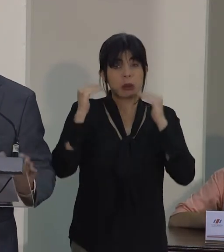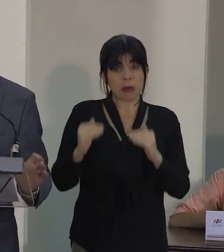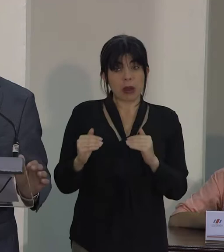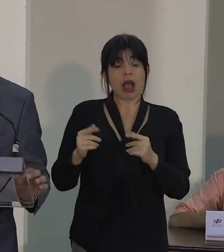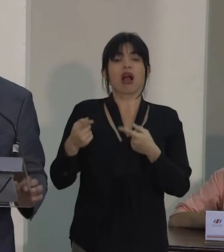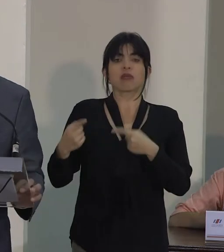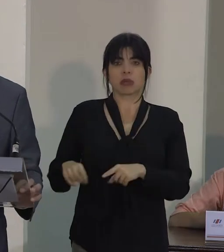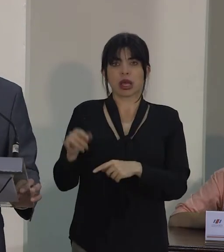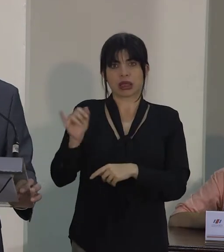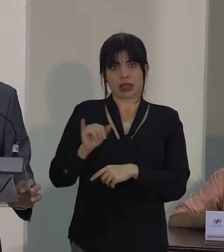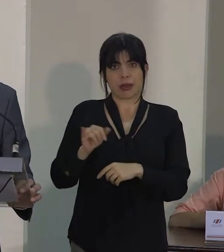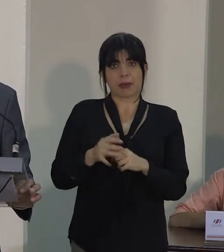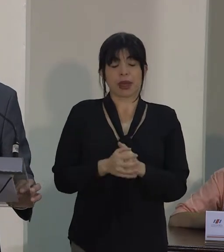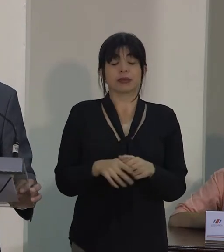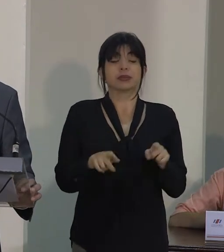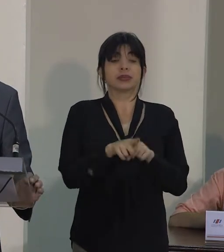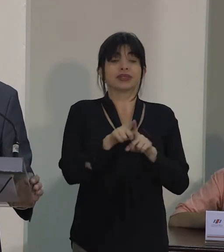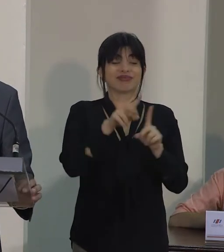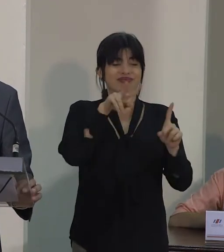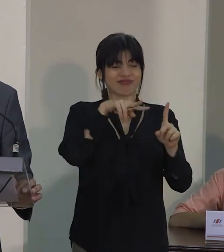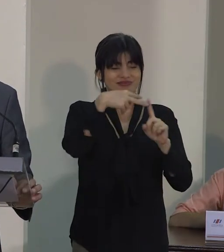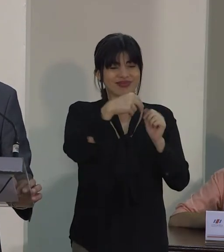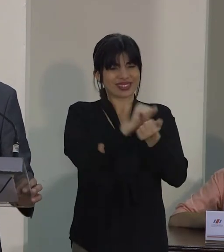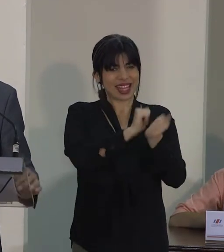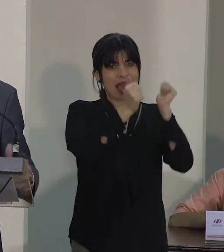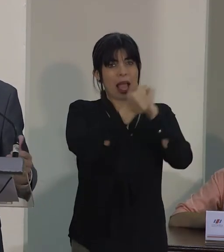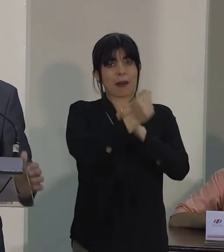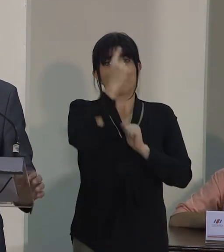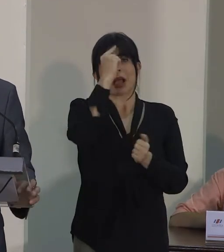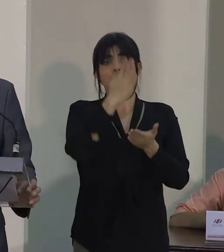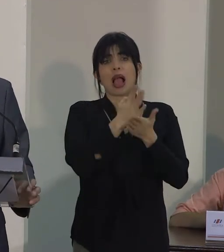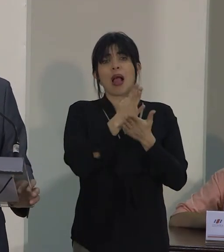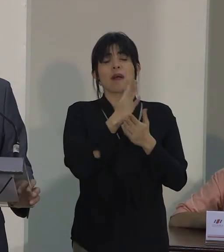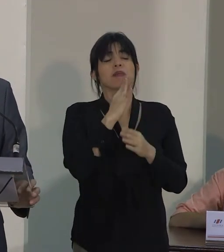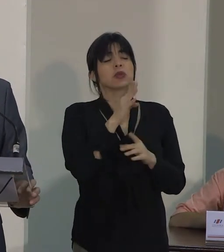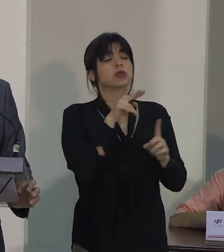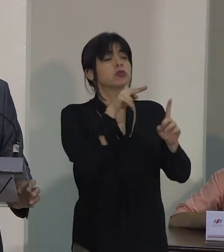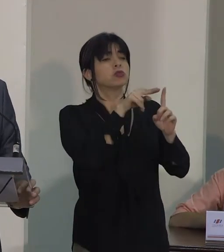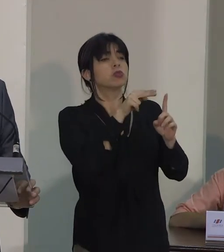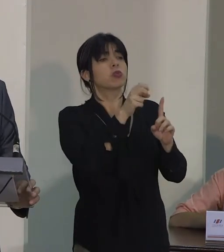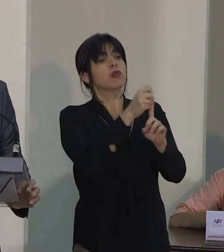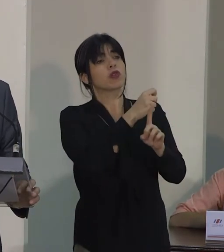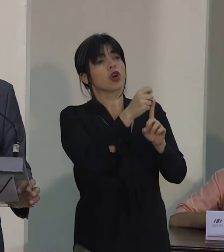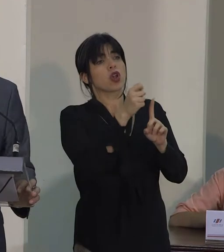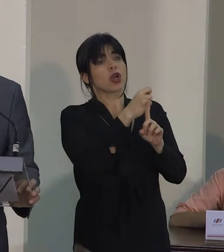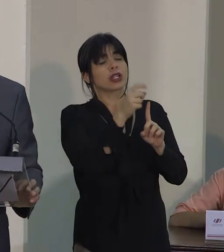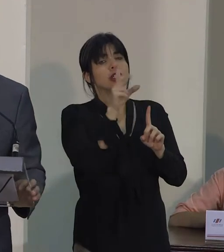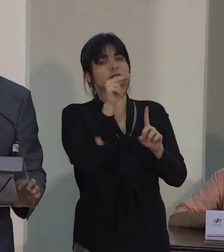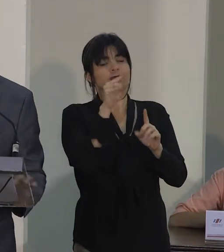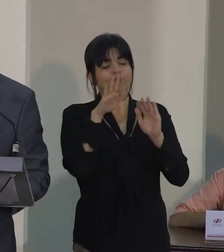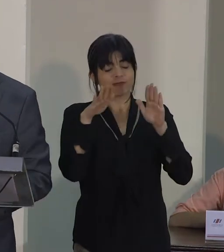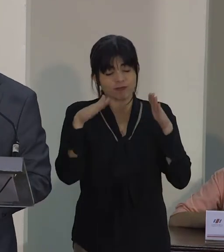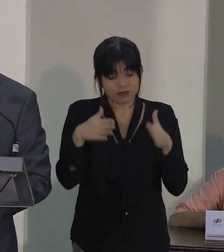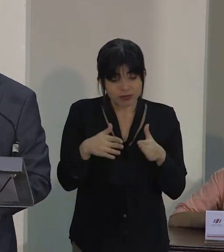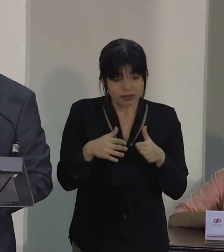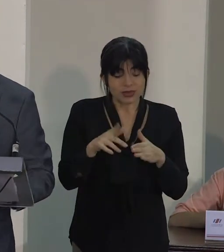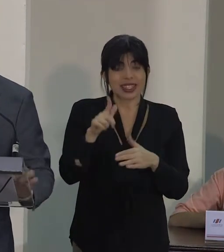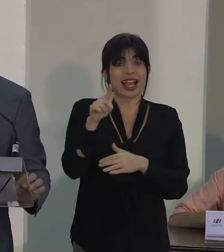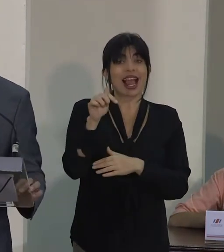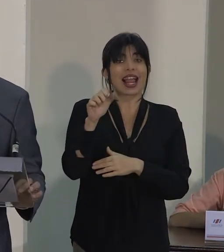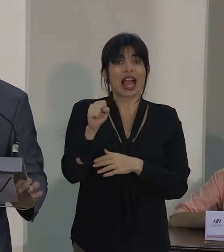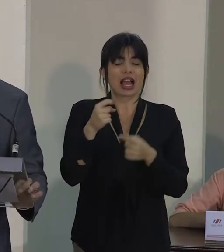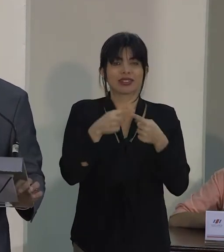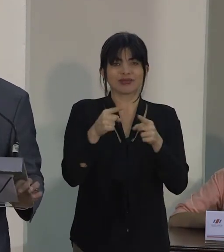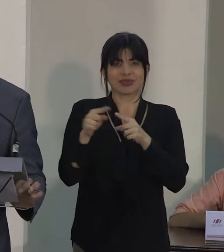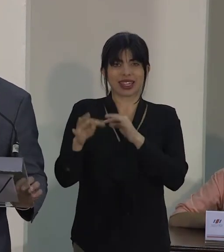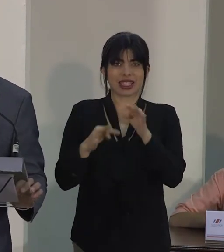La urgencia de cambiar el paradigma para dejar de hablar de la violencia y enfocarnos en las violencias,